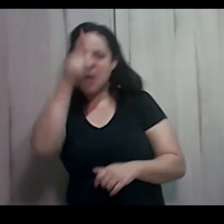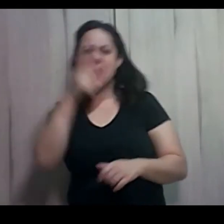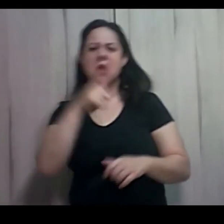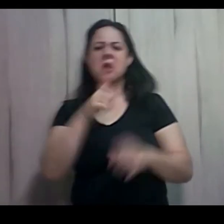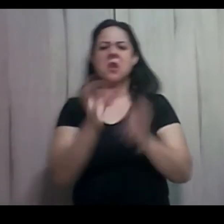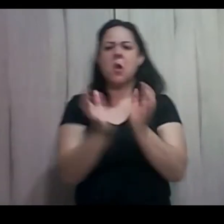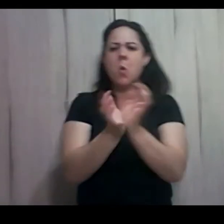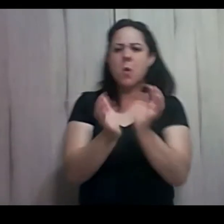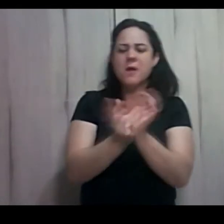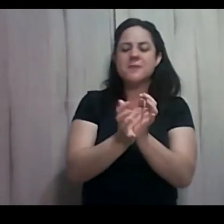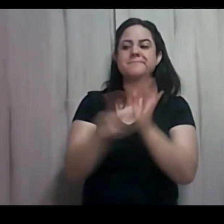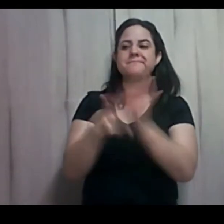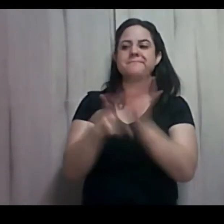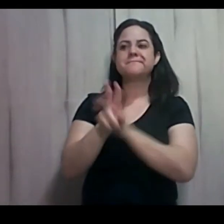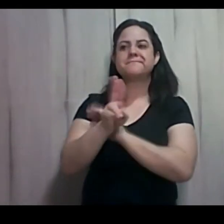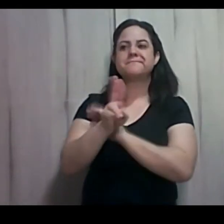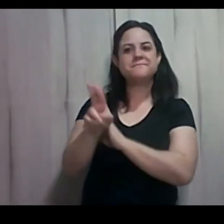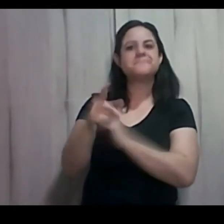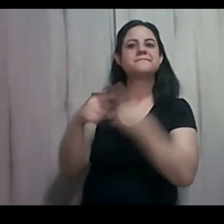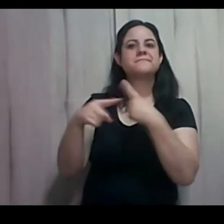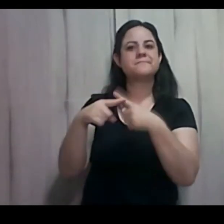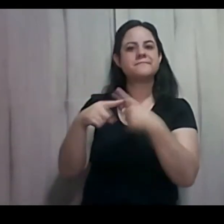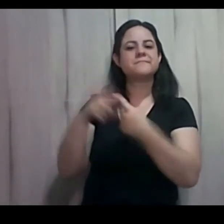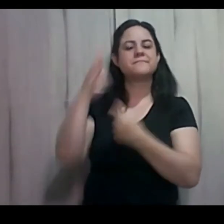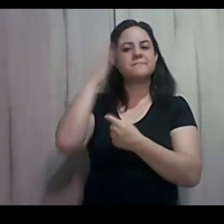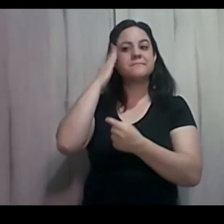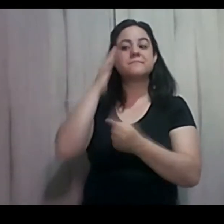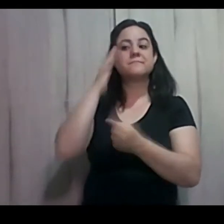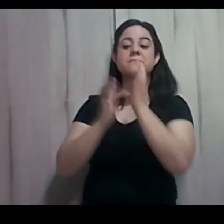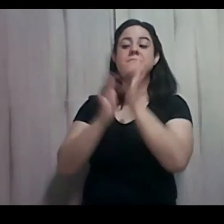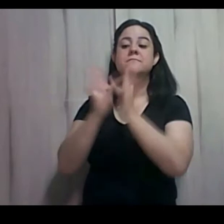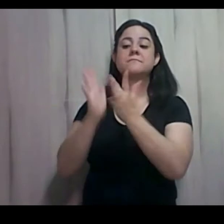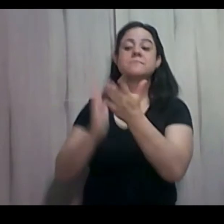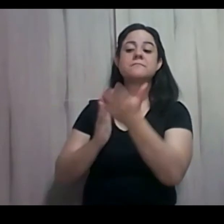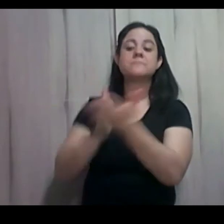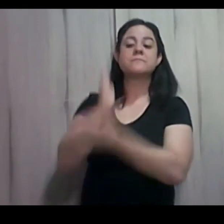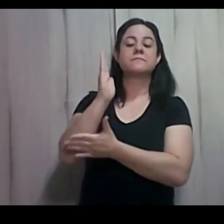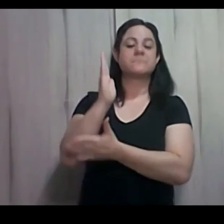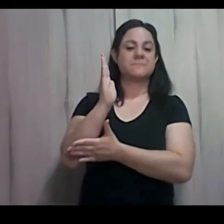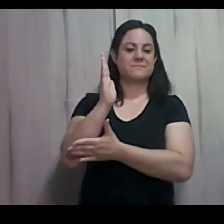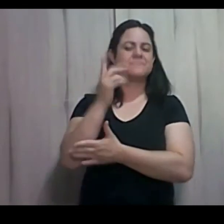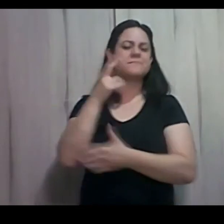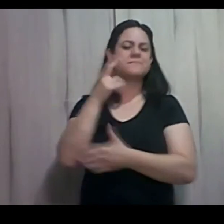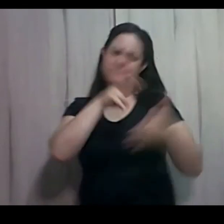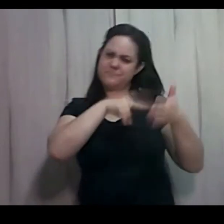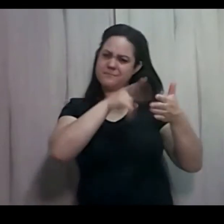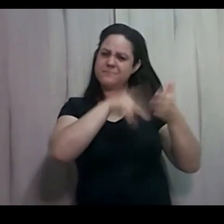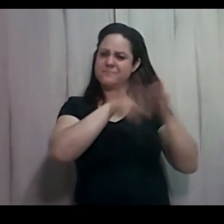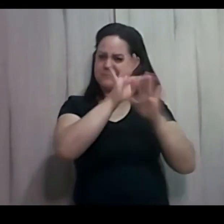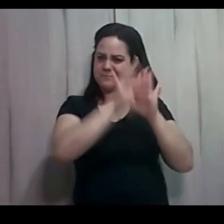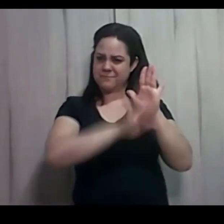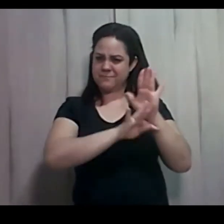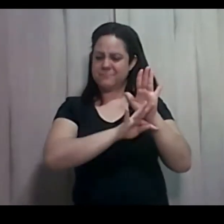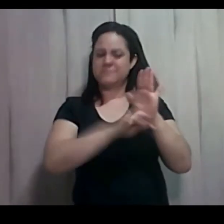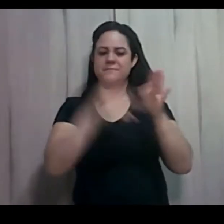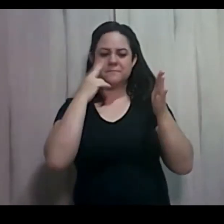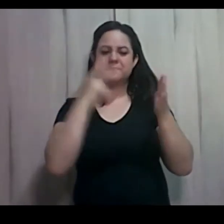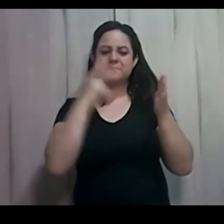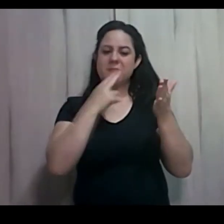ideia da aprovação. Vamos ler o texto. Vamos ler a carta toda. E depois nos vídeos a gente